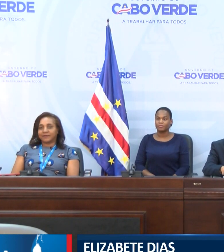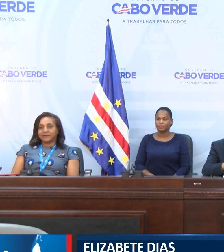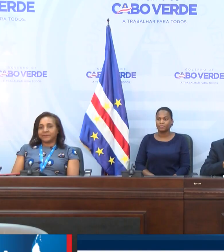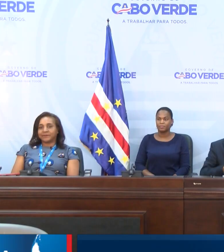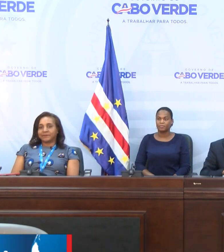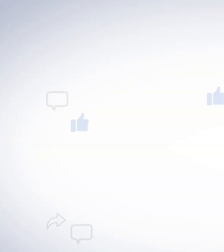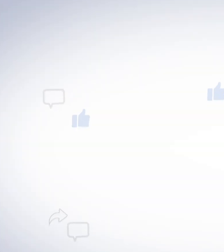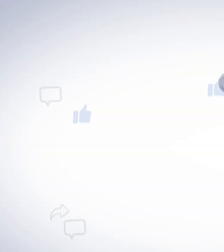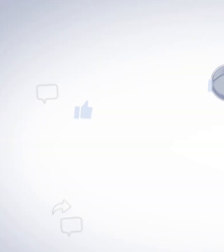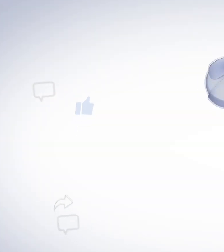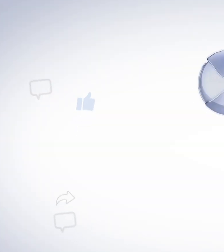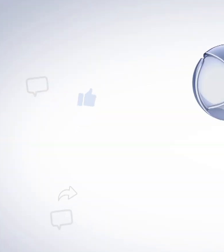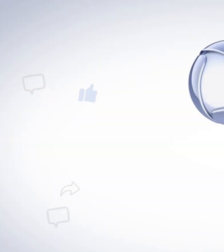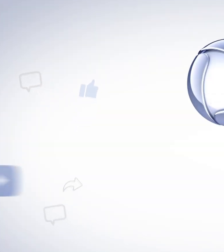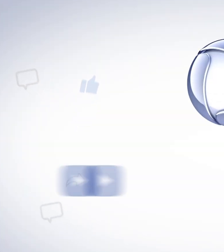Cabo Verde.